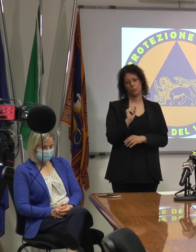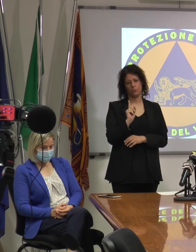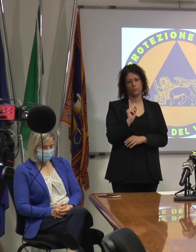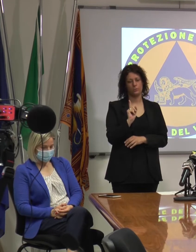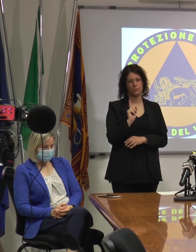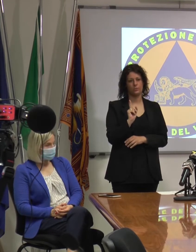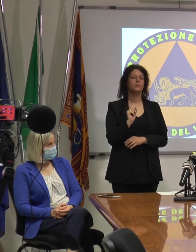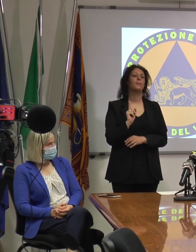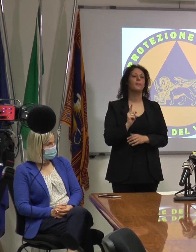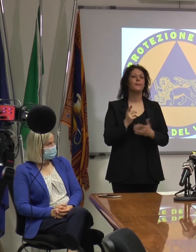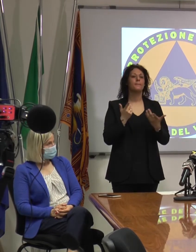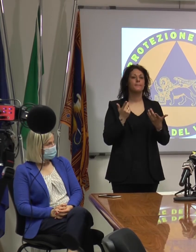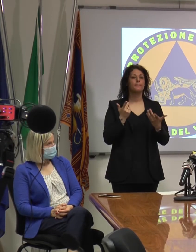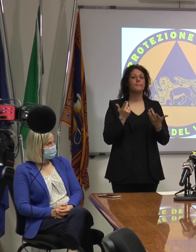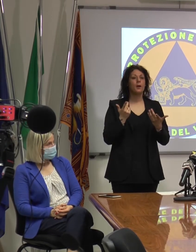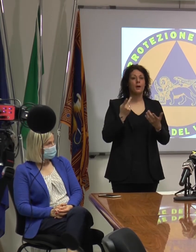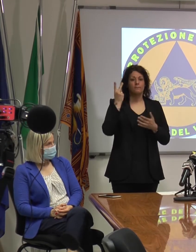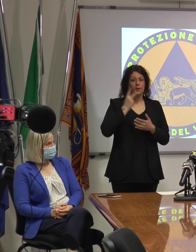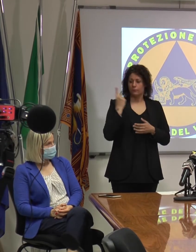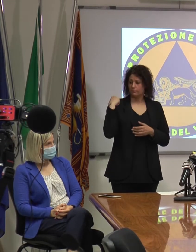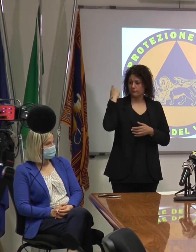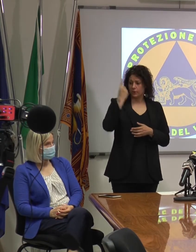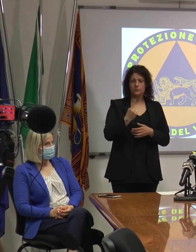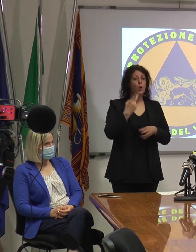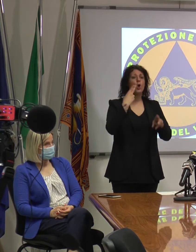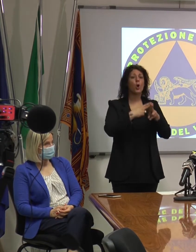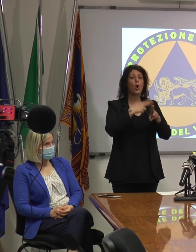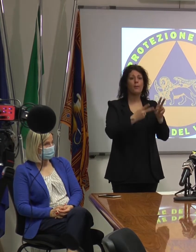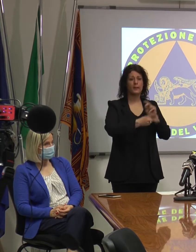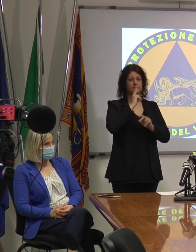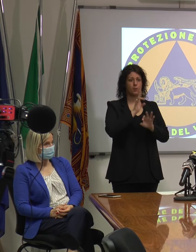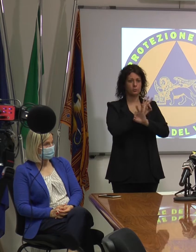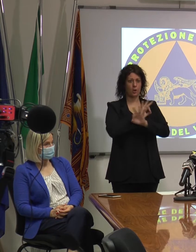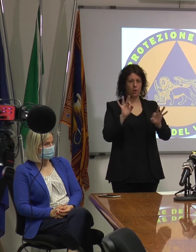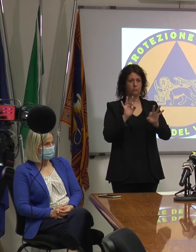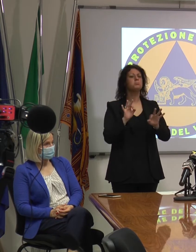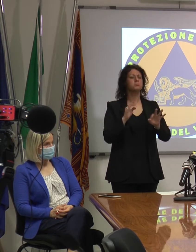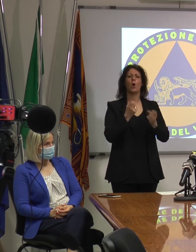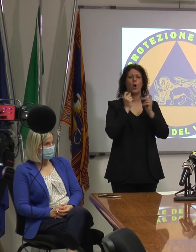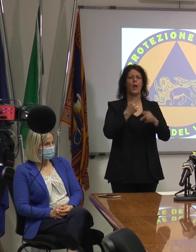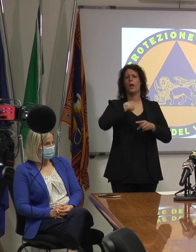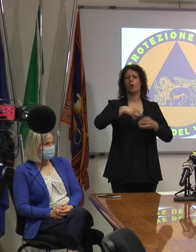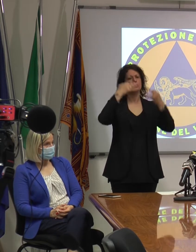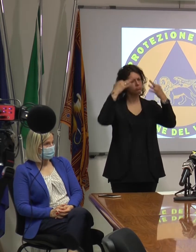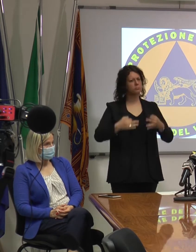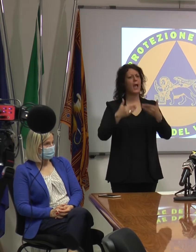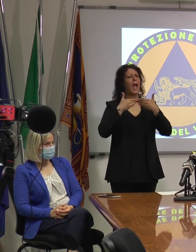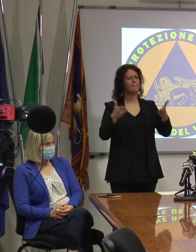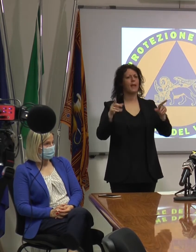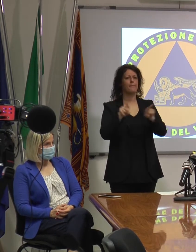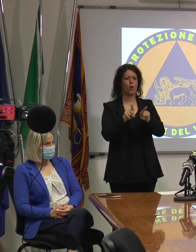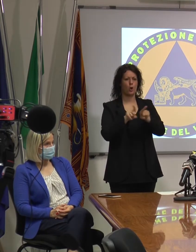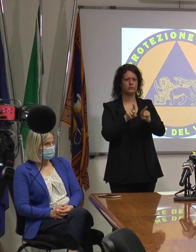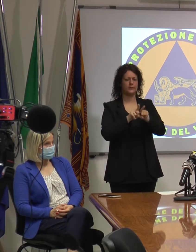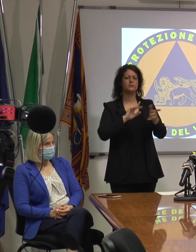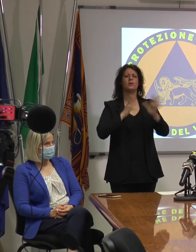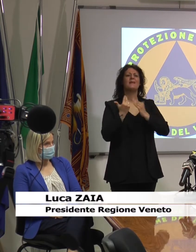fantascientifica. La verità è che nessuno risponde da Roma. Bene, noi apriremo, ci assumeremo la responsabilità degli 0-3, che non è una